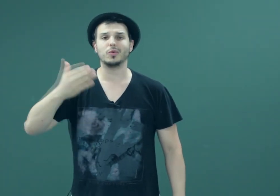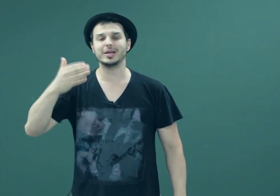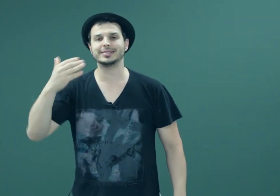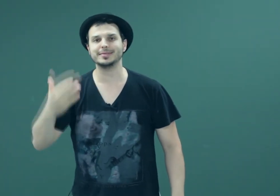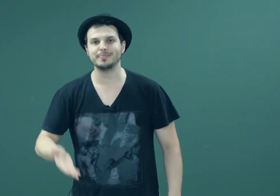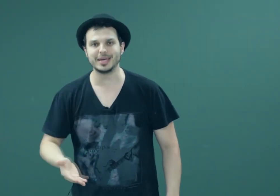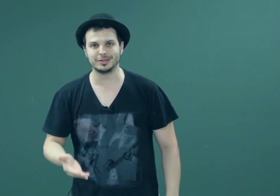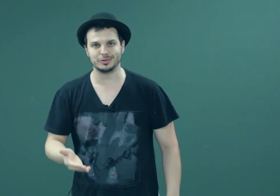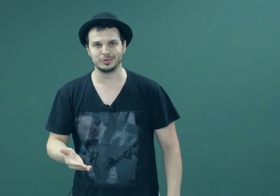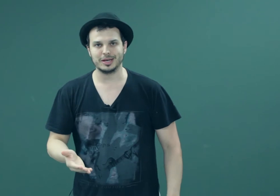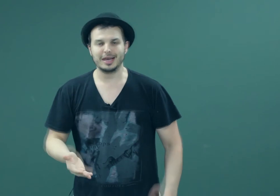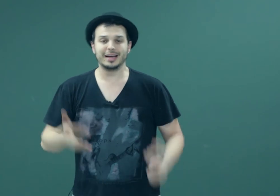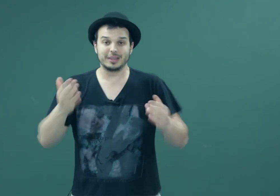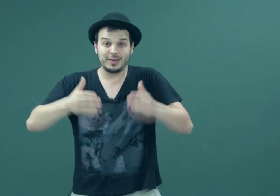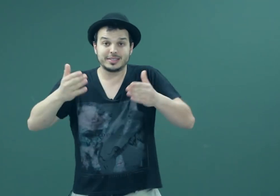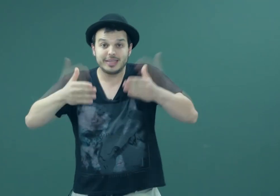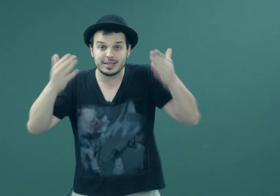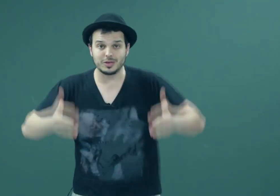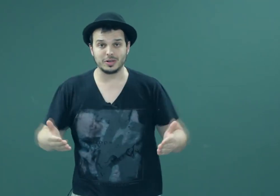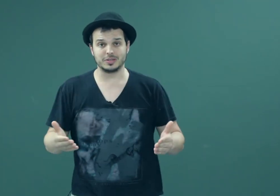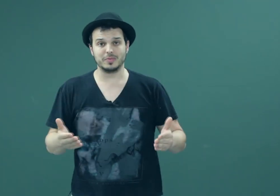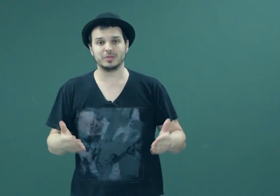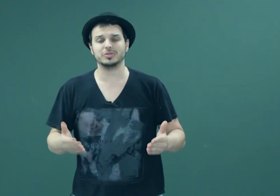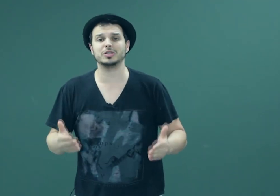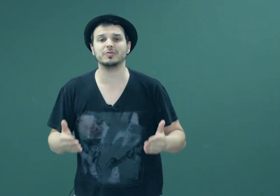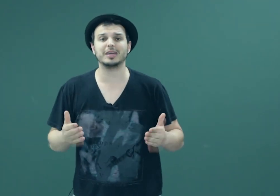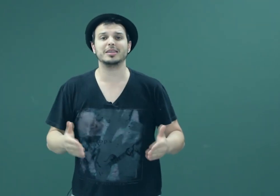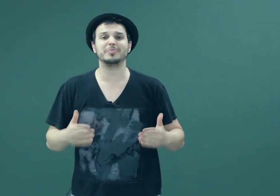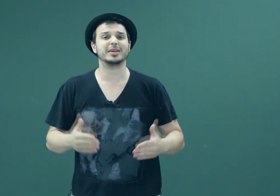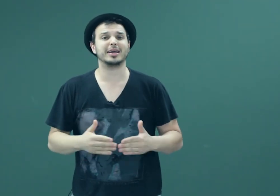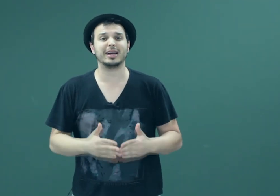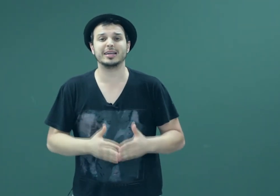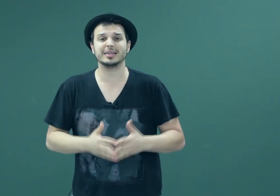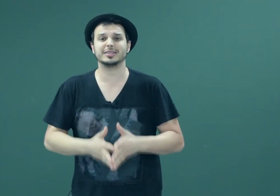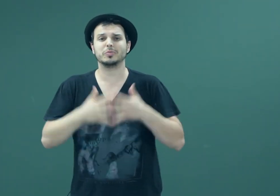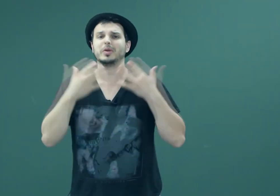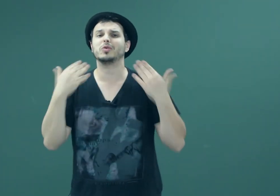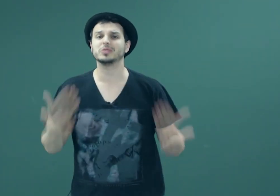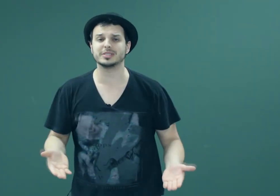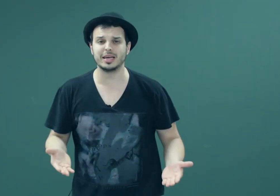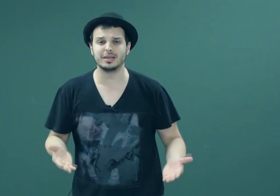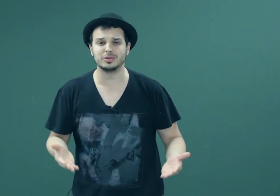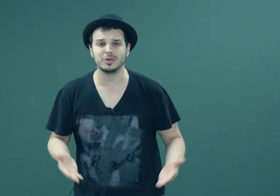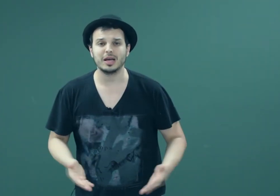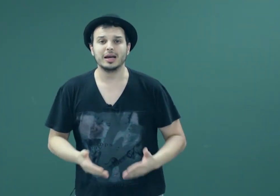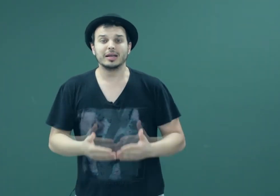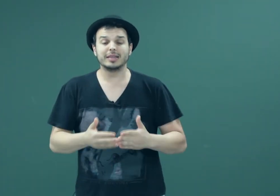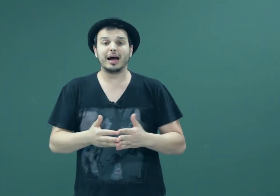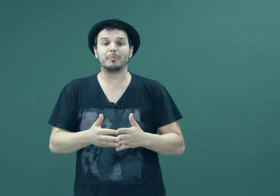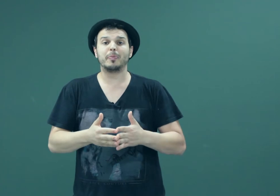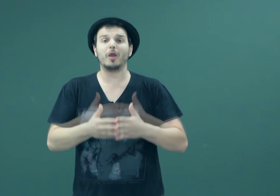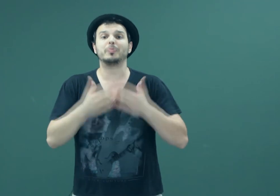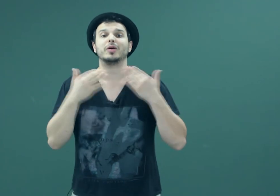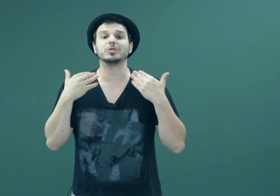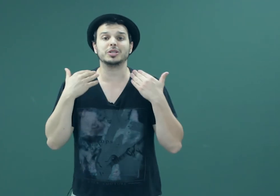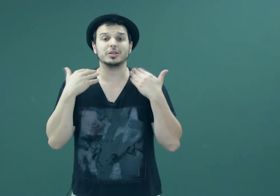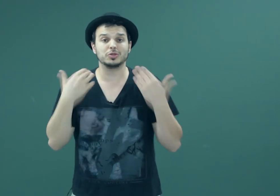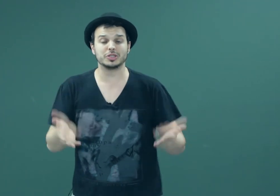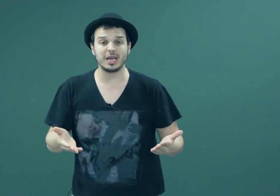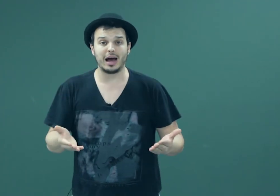conhecimento. Através desse conhecimento, a gente vai libertar a criança do preconceito, da própria rotina social